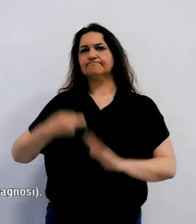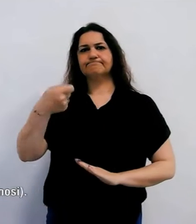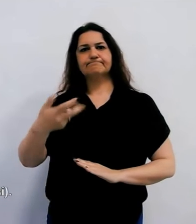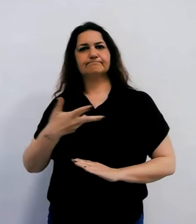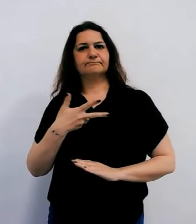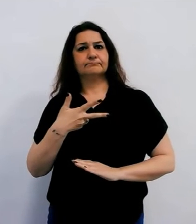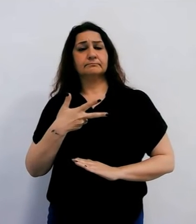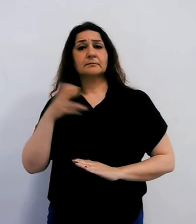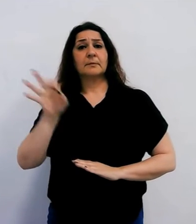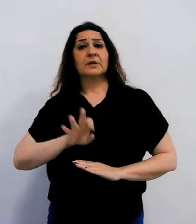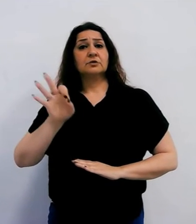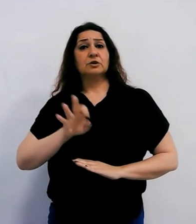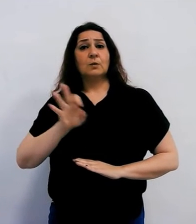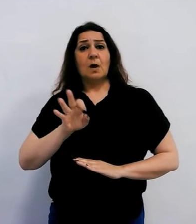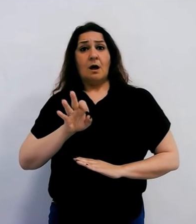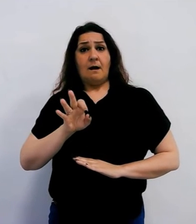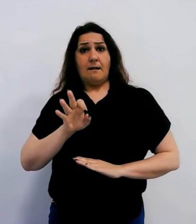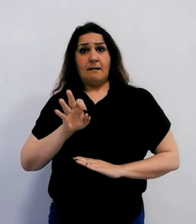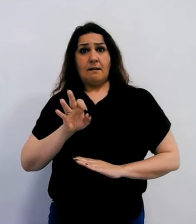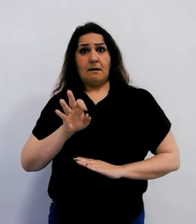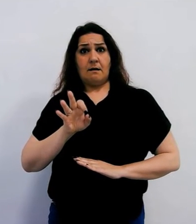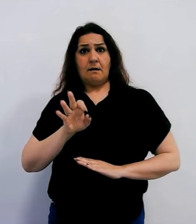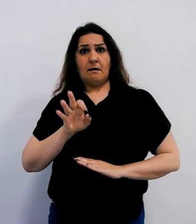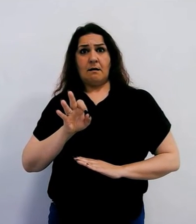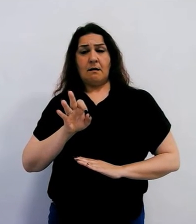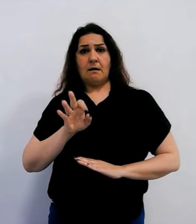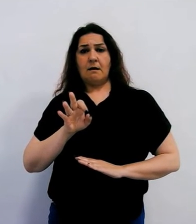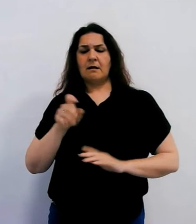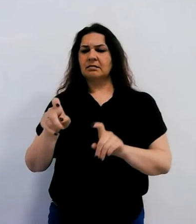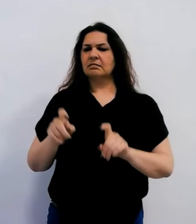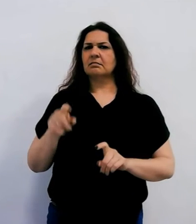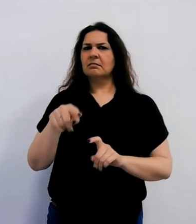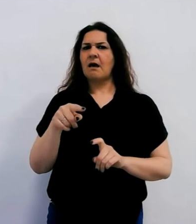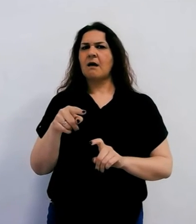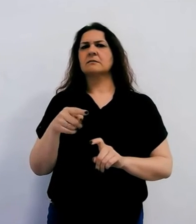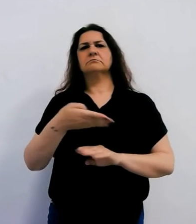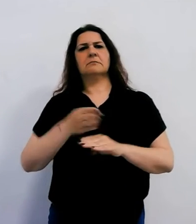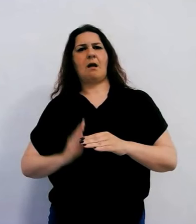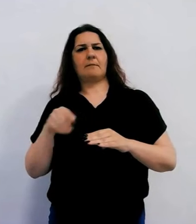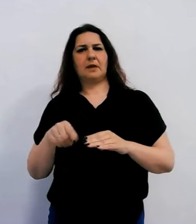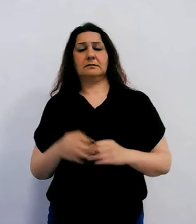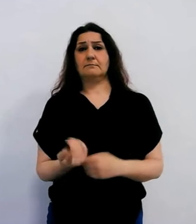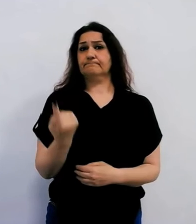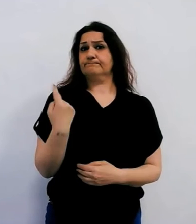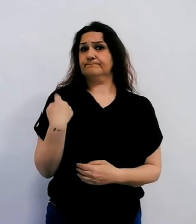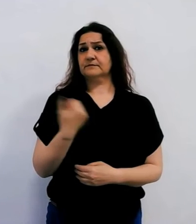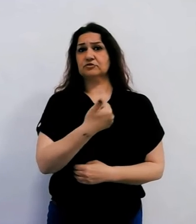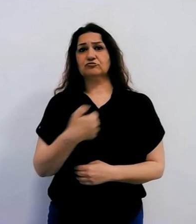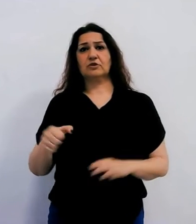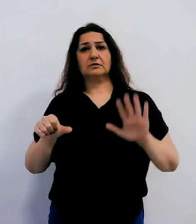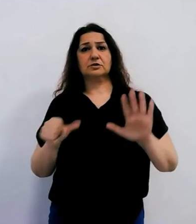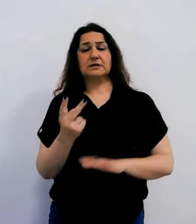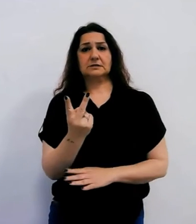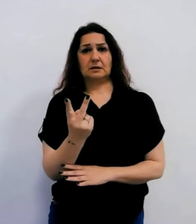positività a fronte di un numero di tamponi dimezzato. Ieri erano stati 162 i contagi,